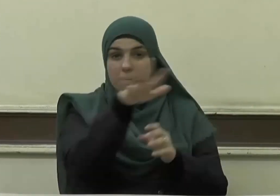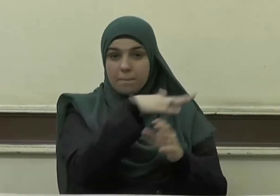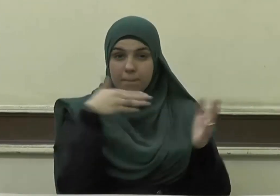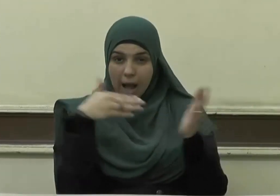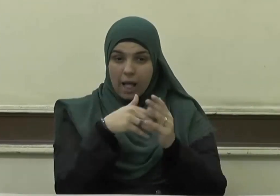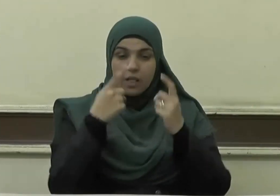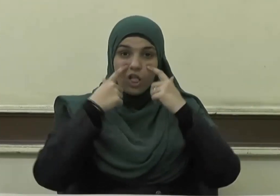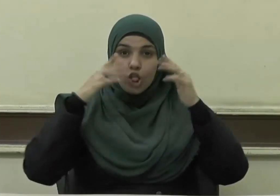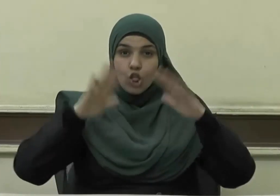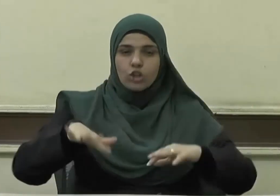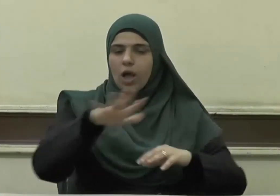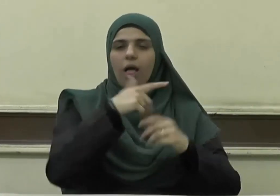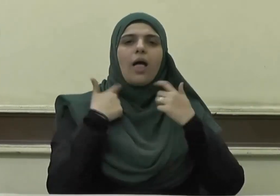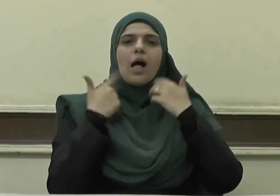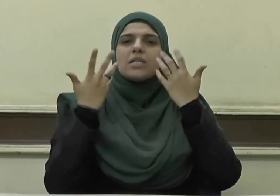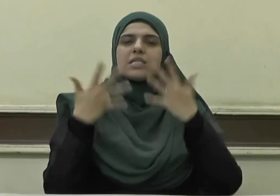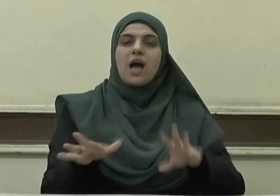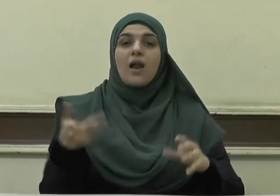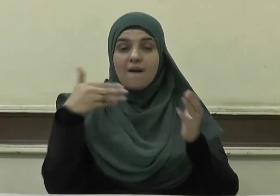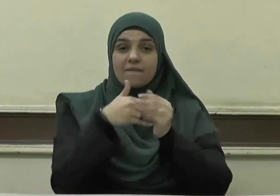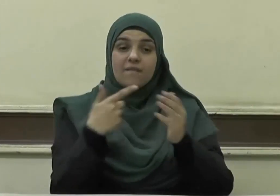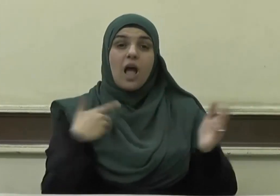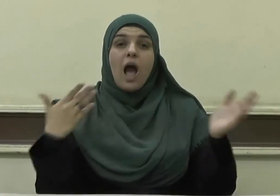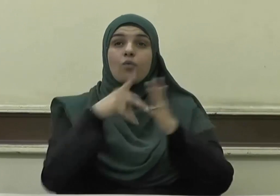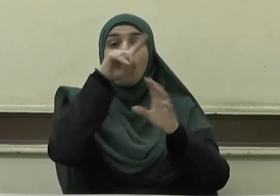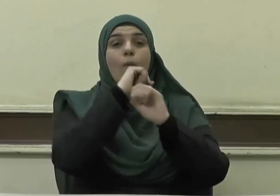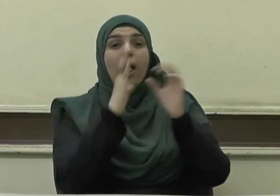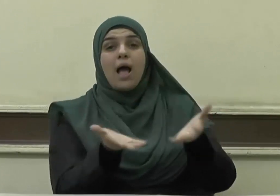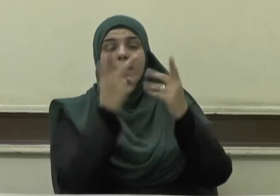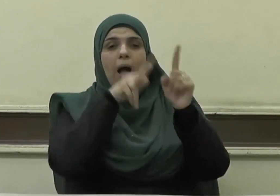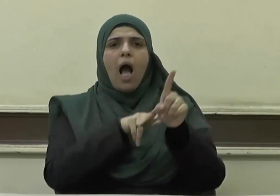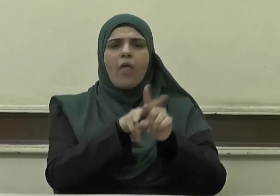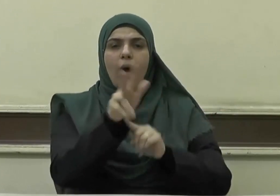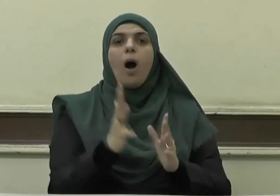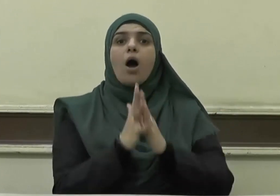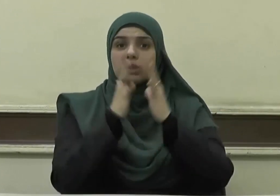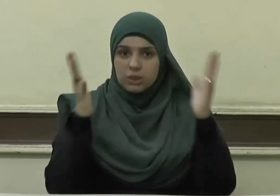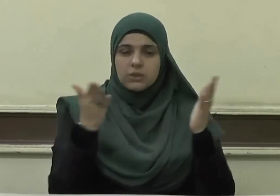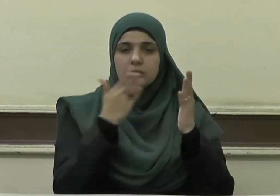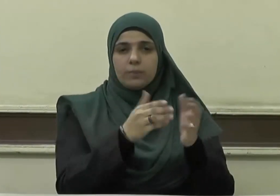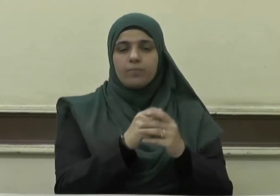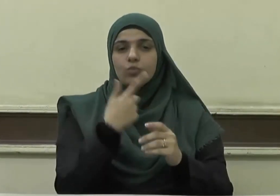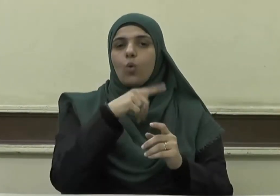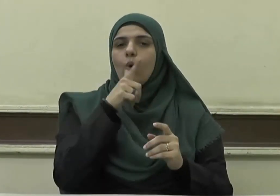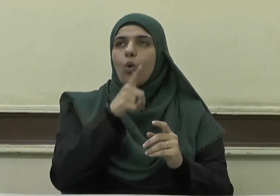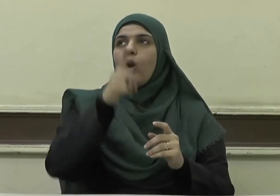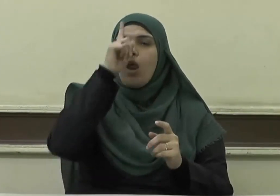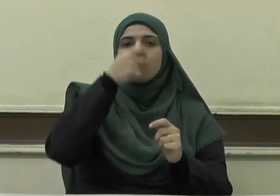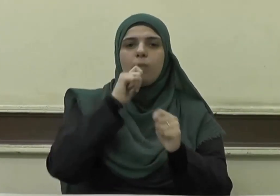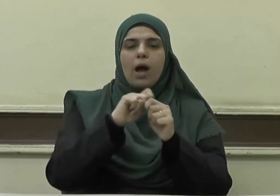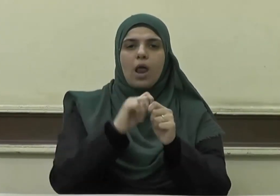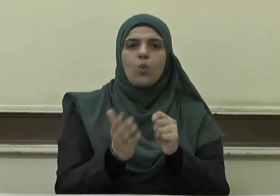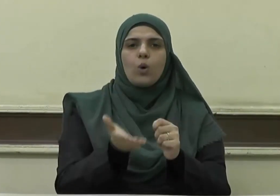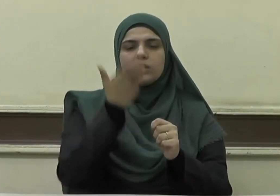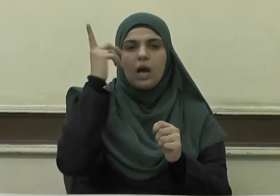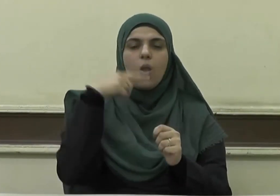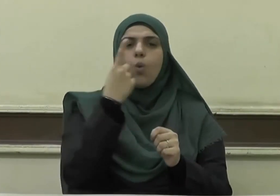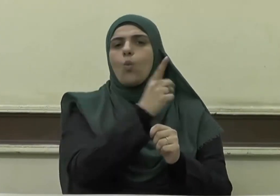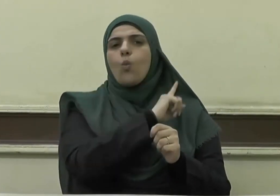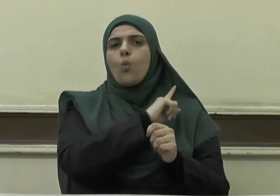الدُّنْيَا ولهم في الآخرة عذاب عظيم ويقول سبحانه ولا تبغي الفساد